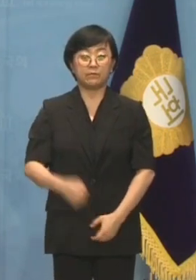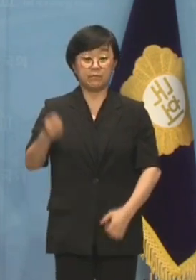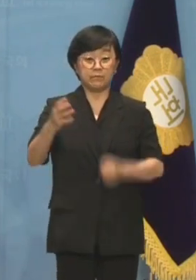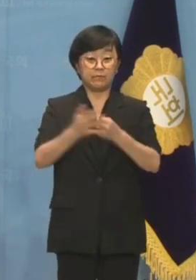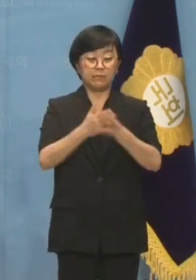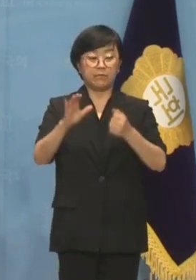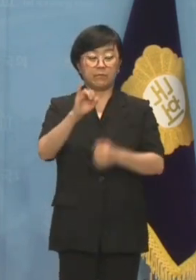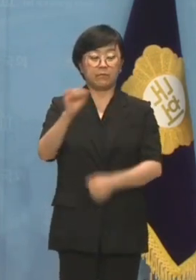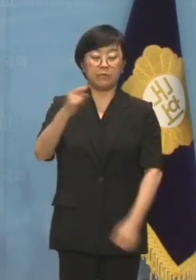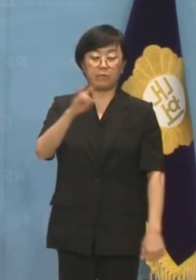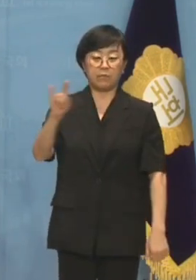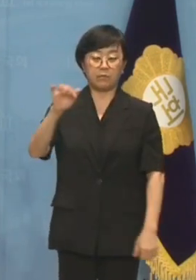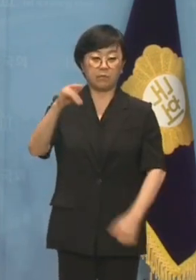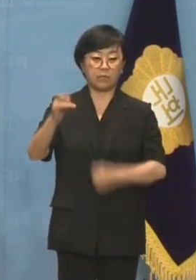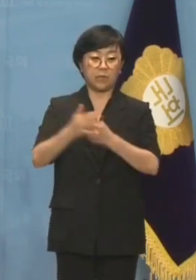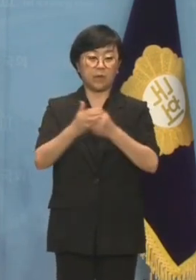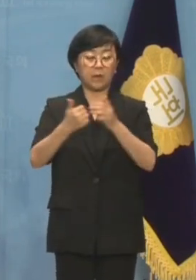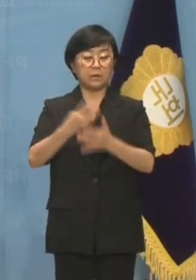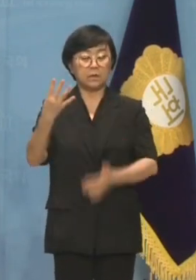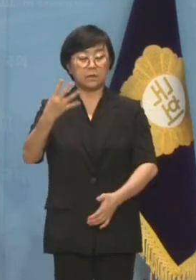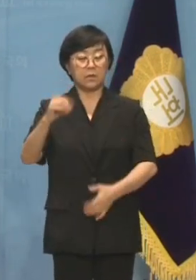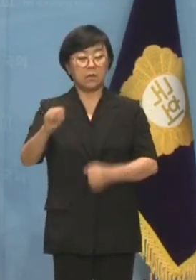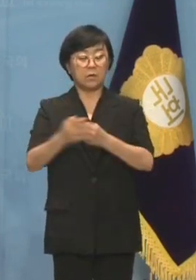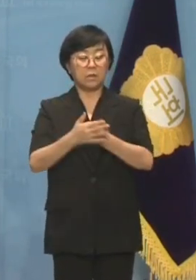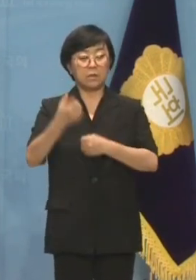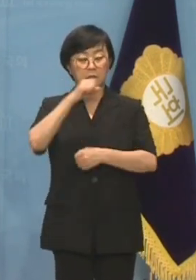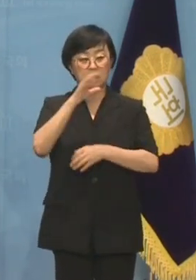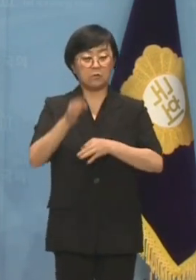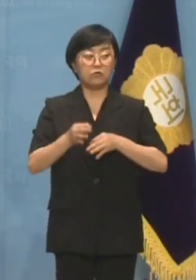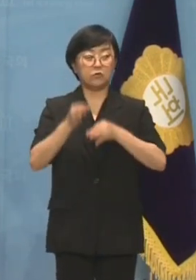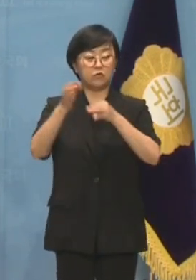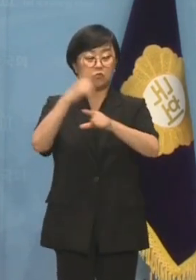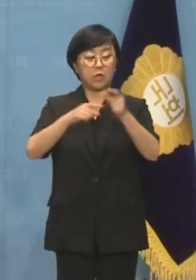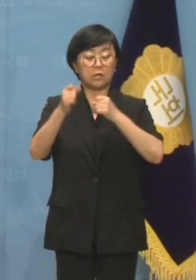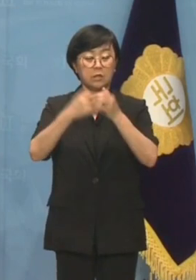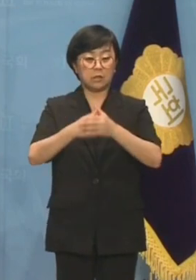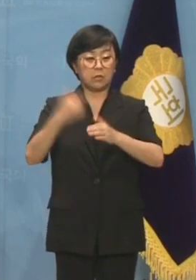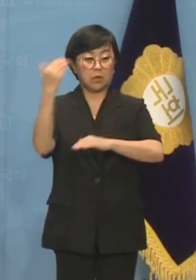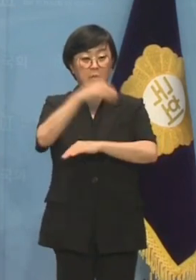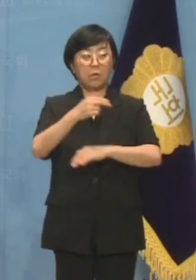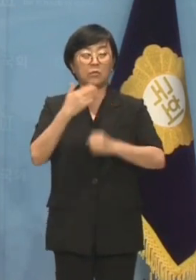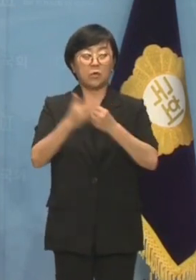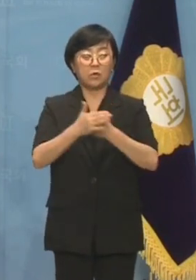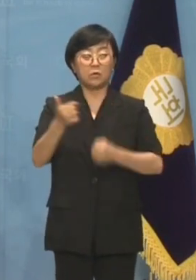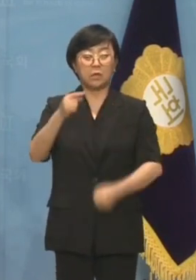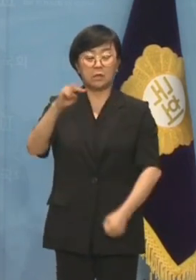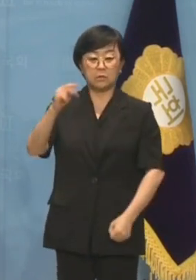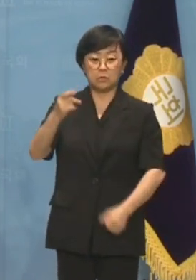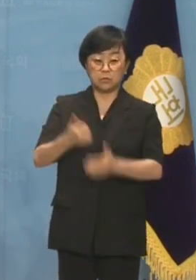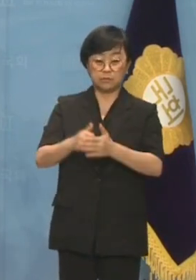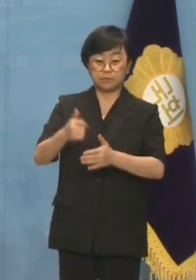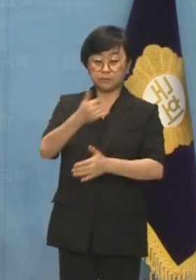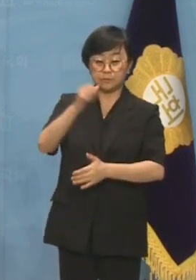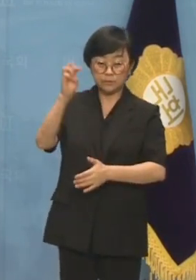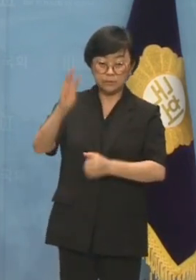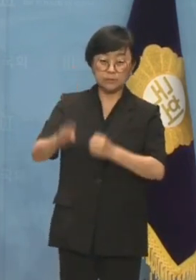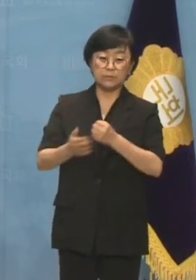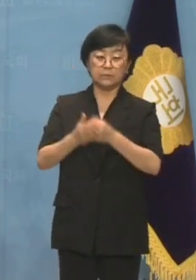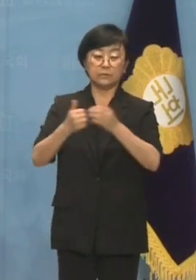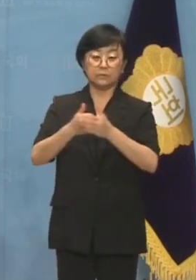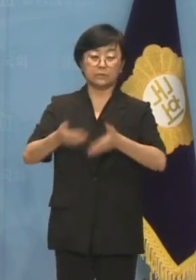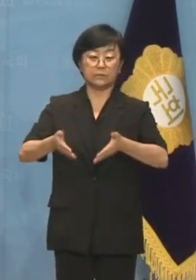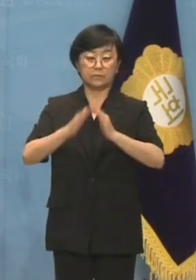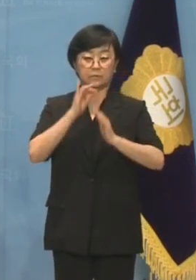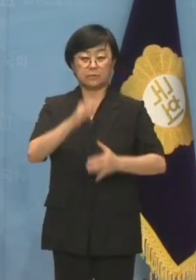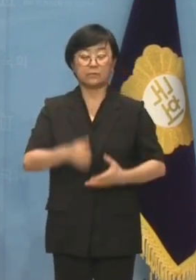또한 이해찬 전 민주당 대표는 4천억 원가량의 예산을 추가시켜 예정에 없던 나들목을 세종시 자기 집 주변에